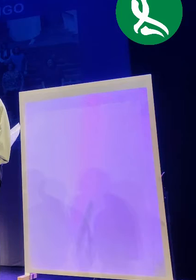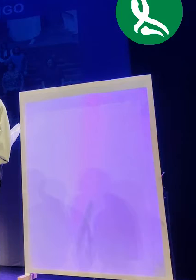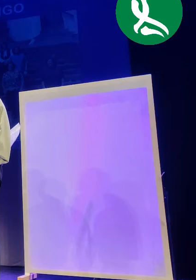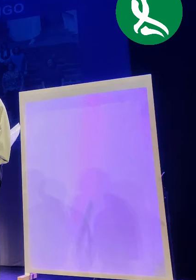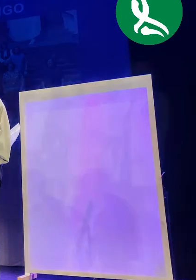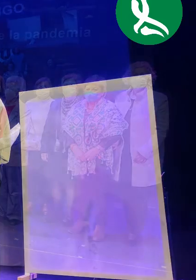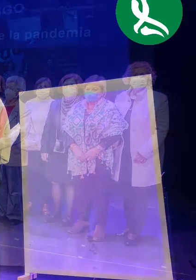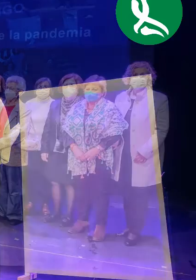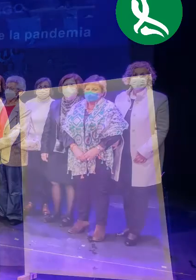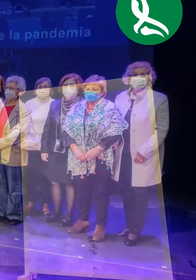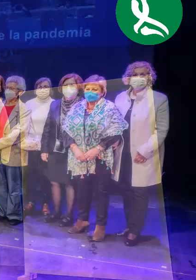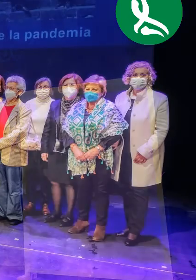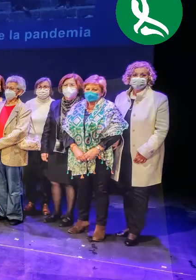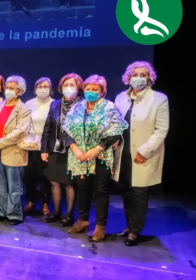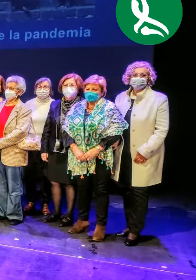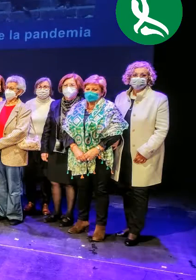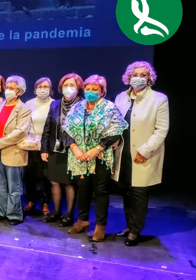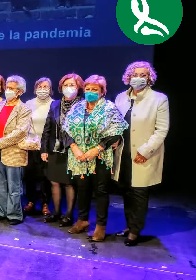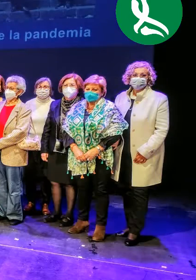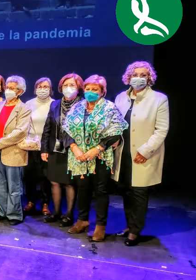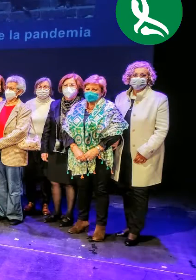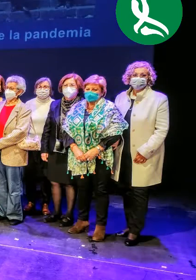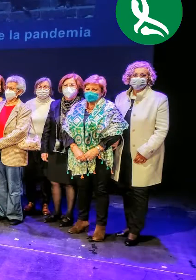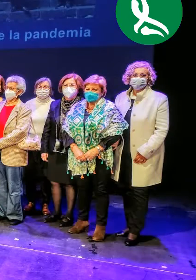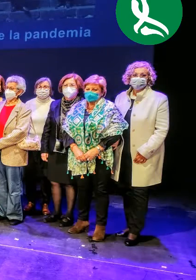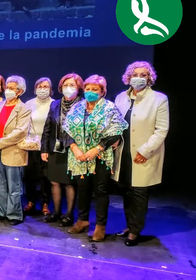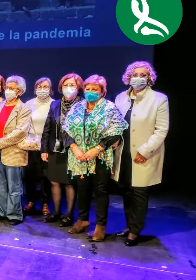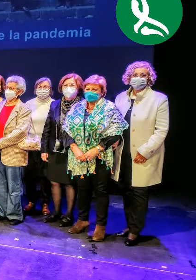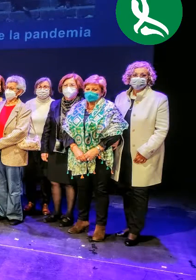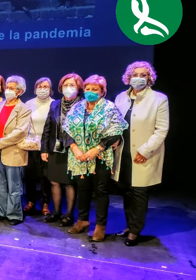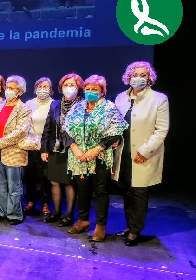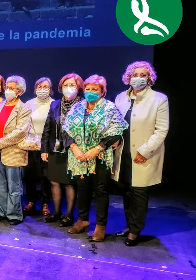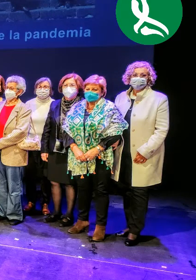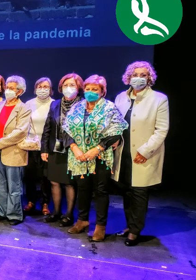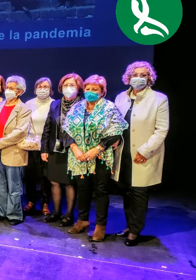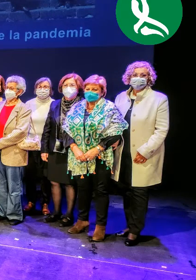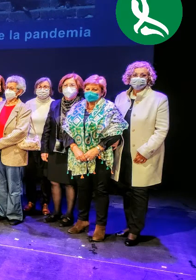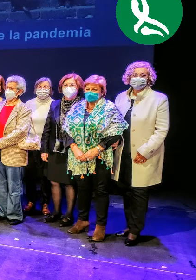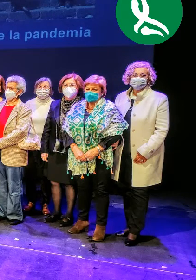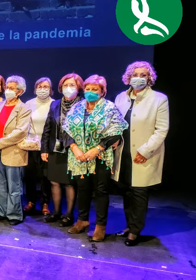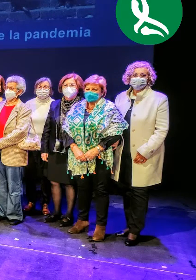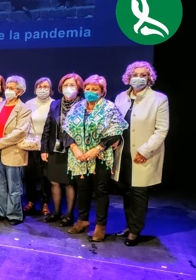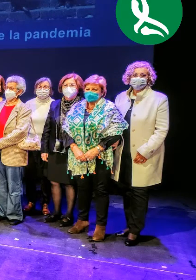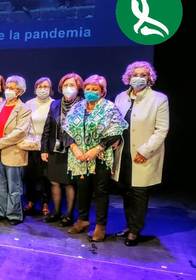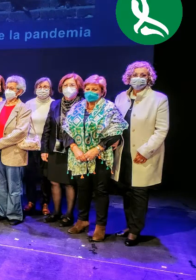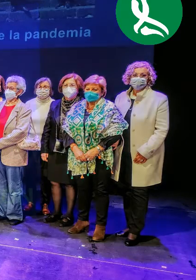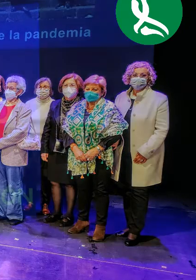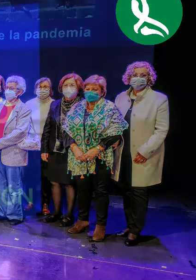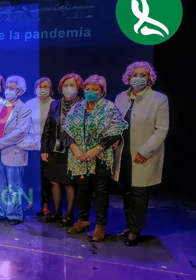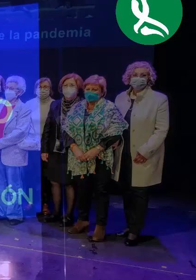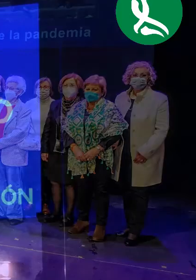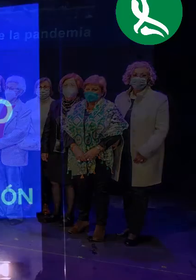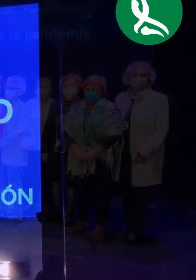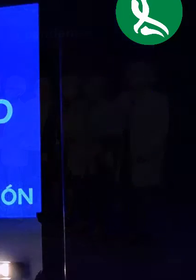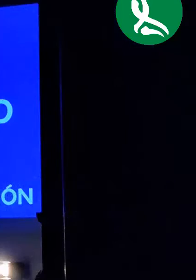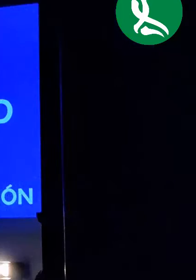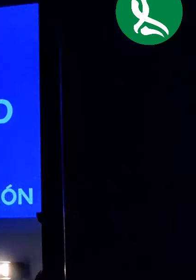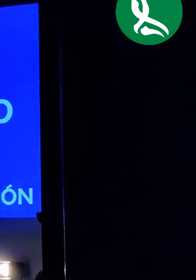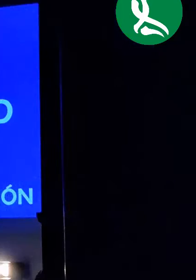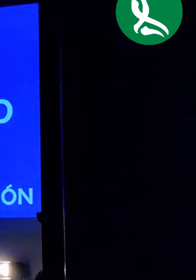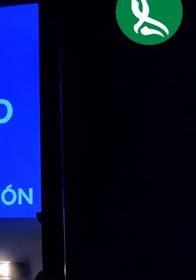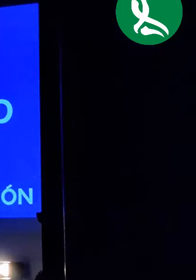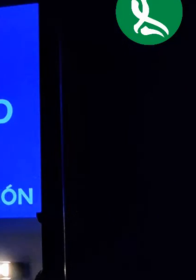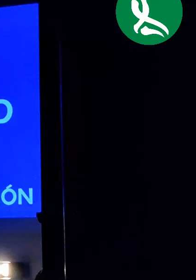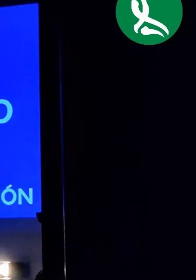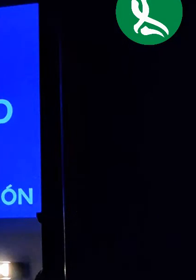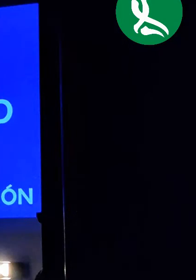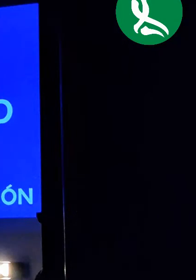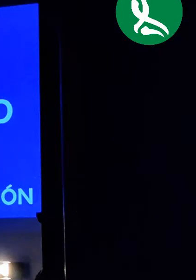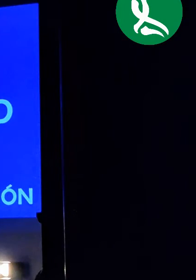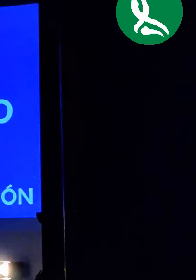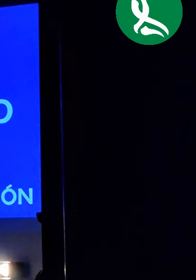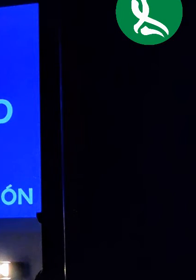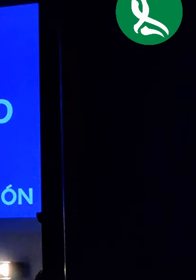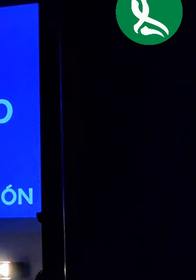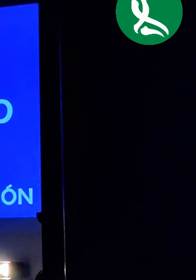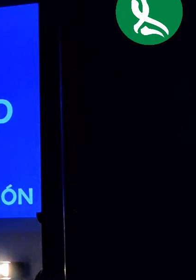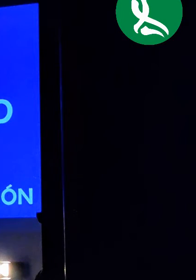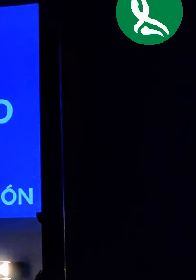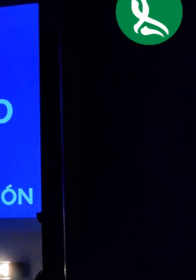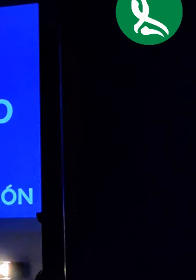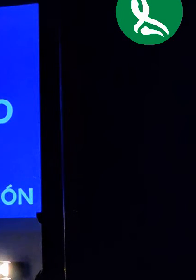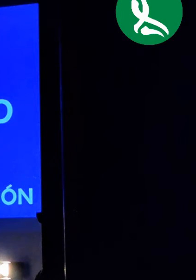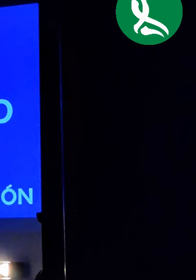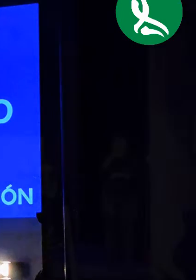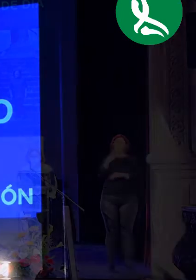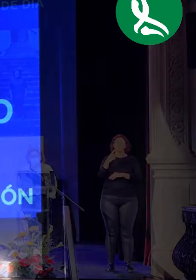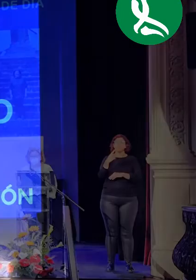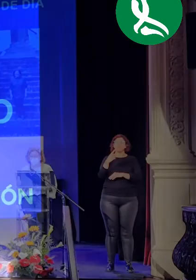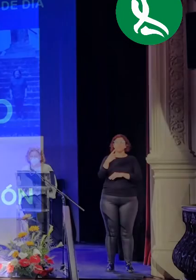momentos respiramos por la lucha de nuestra comunidad, por la búsqueda constante de hacer sentir mejor a los demás desde la unión, la que dicen que